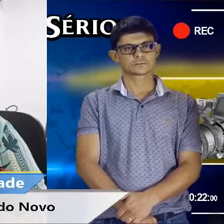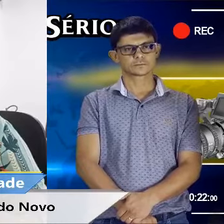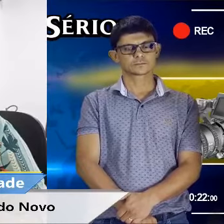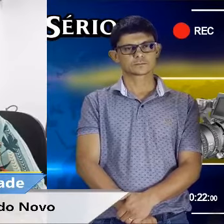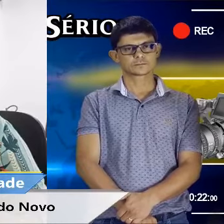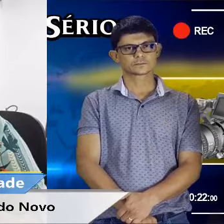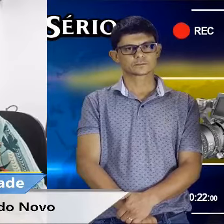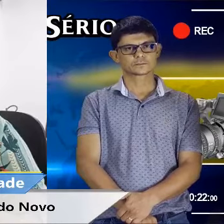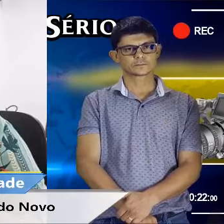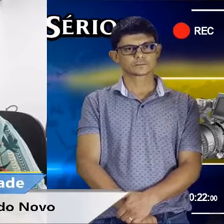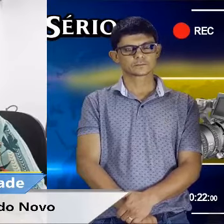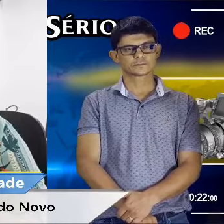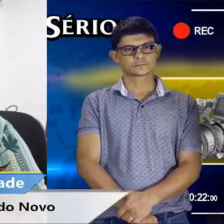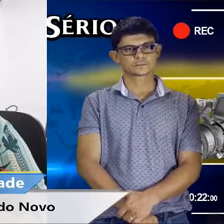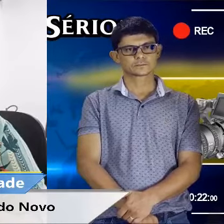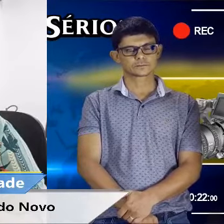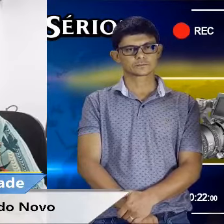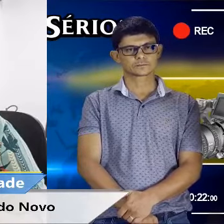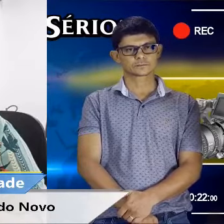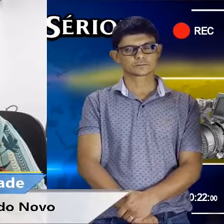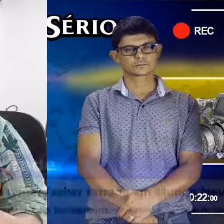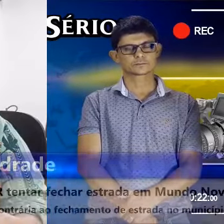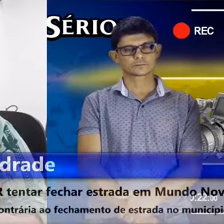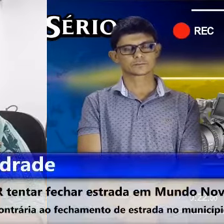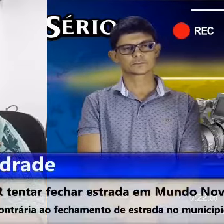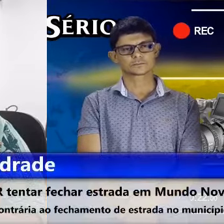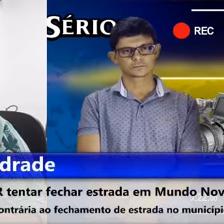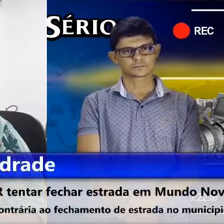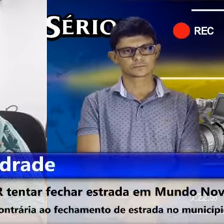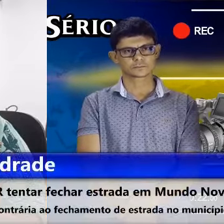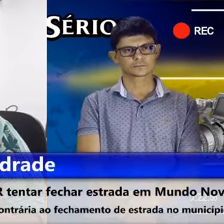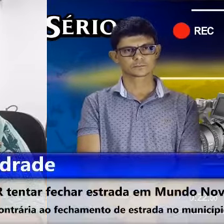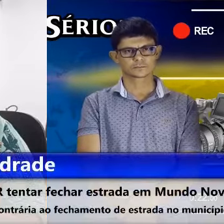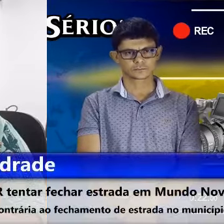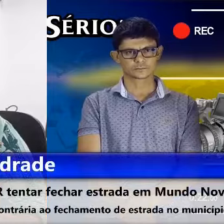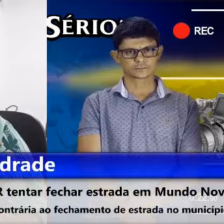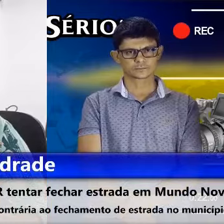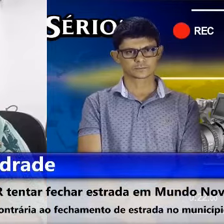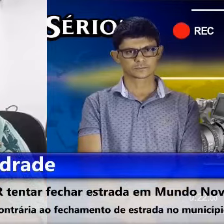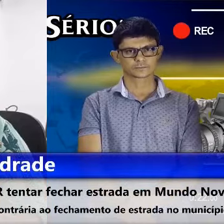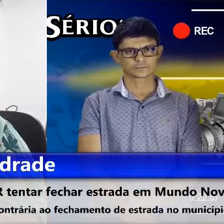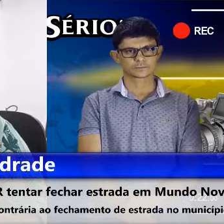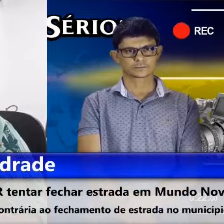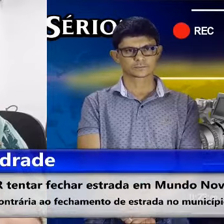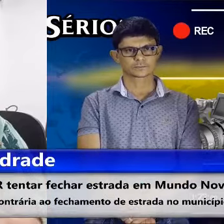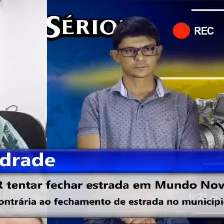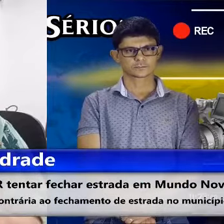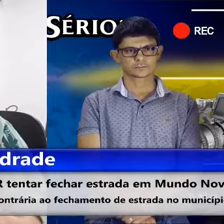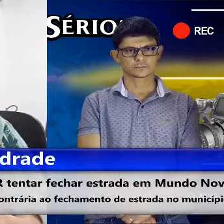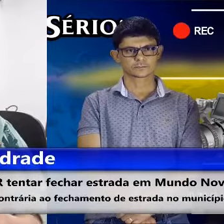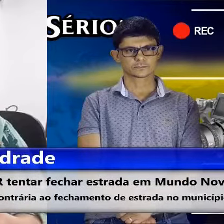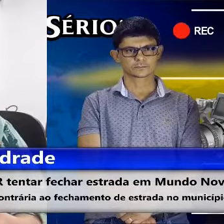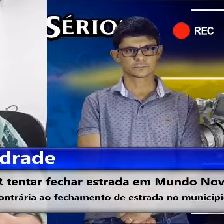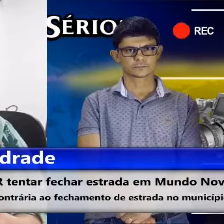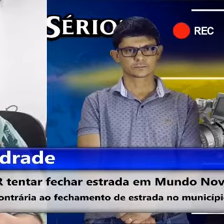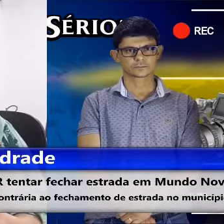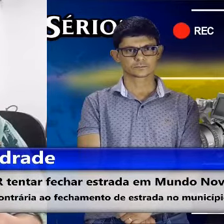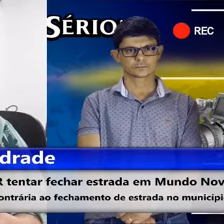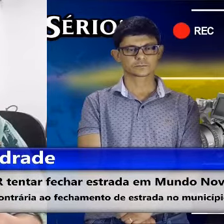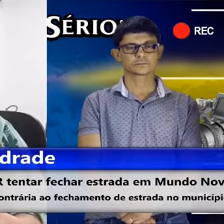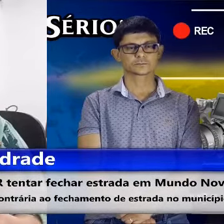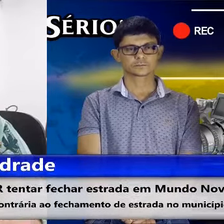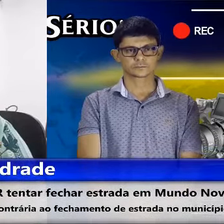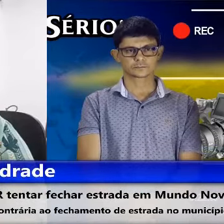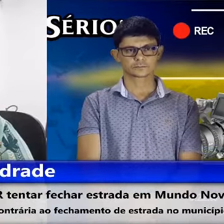investimento que foi feito ali, né? Mas eu ainda creio que vai ter isso e se não bastasse, nós não estamos tendo direito nem de